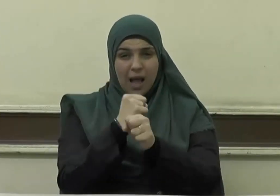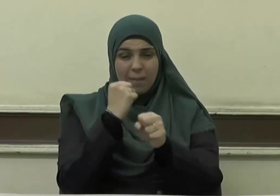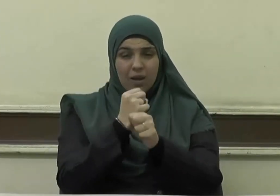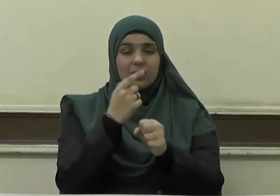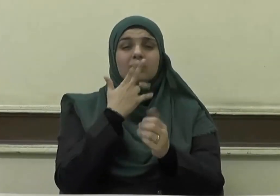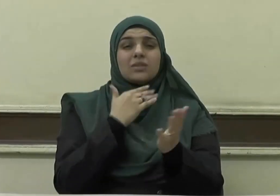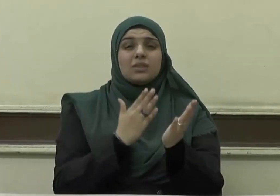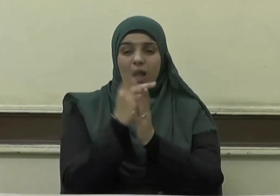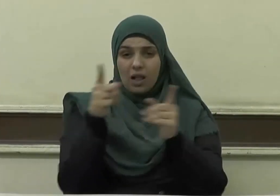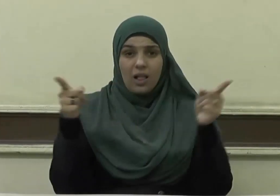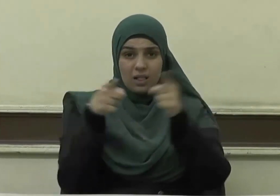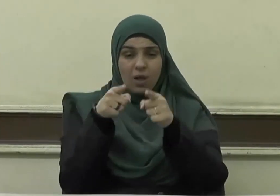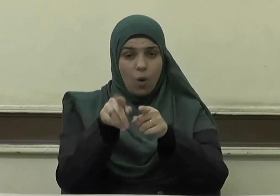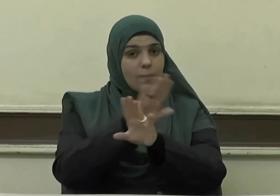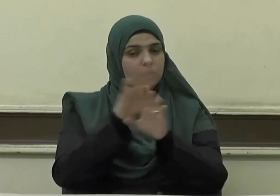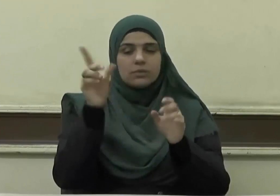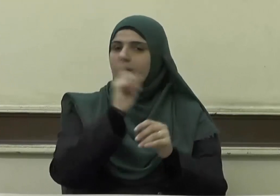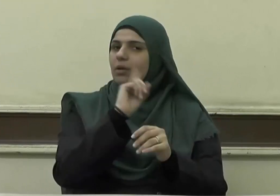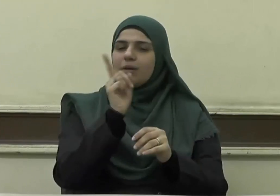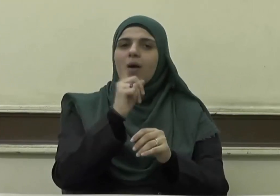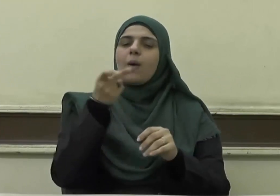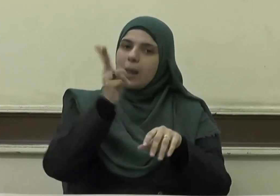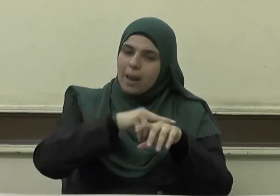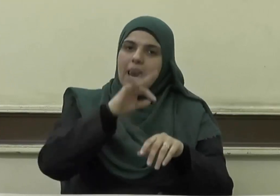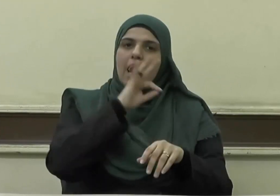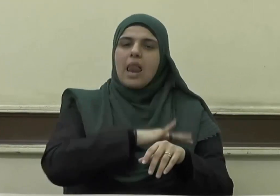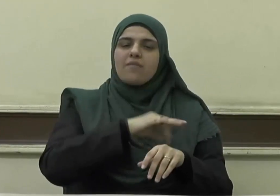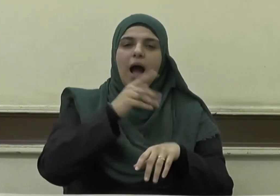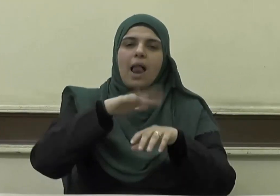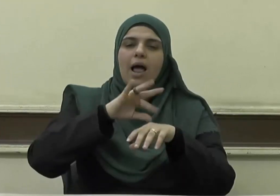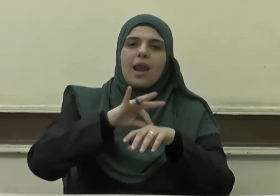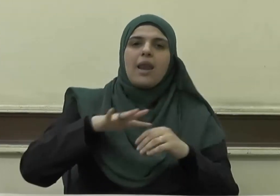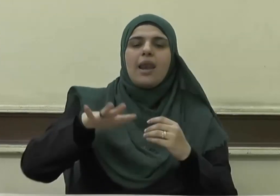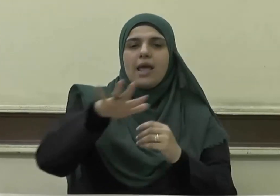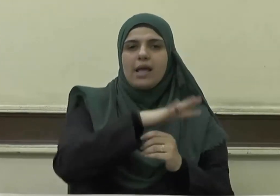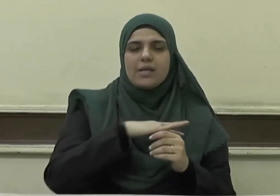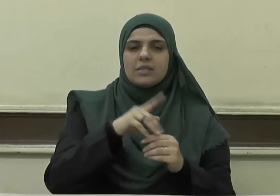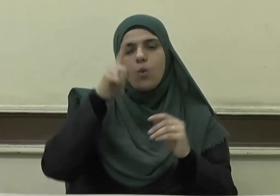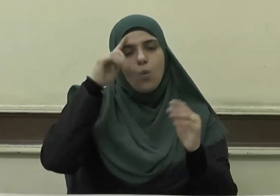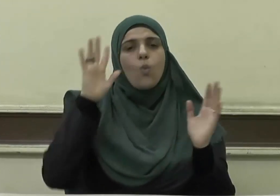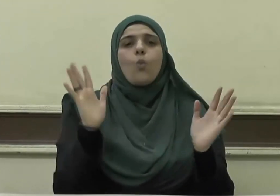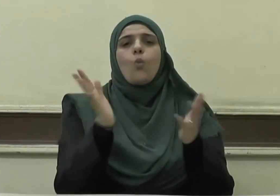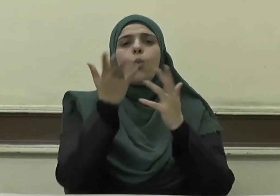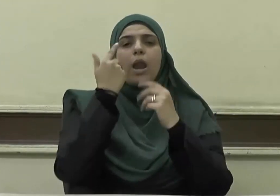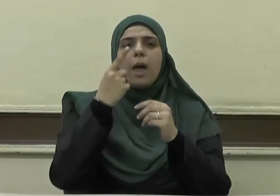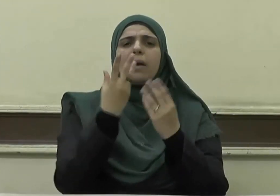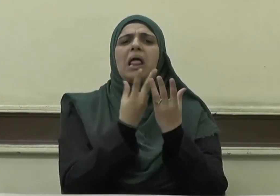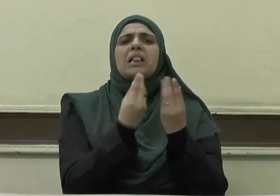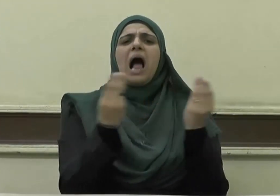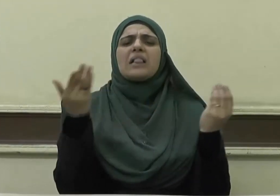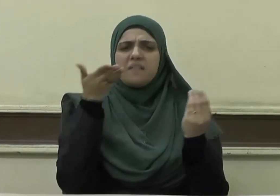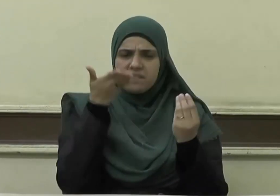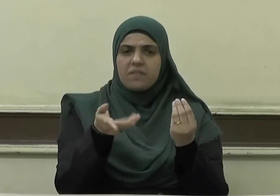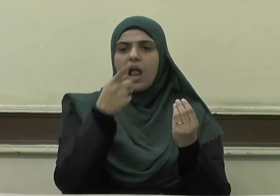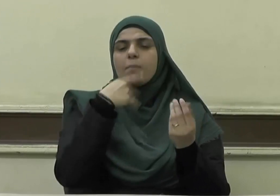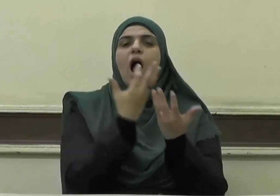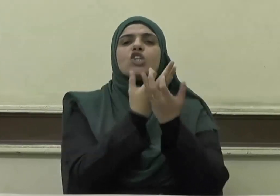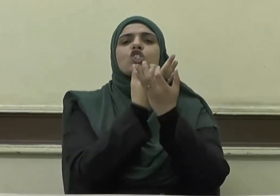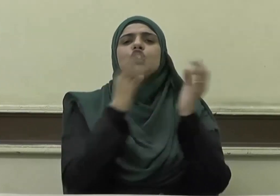على ما يعود نفعه على الناس وإنما يتعدى ليشمل ما يعود